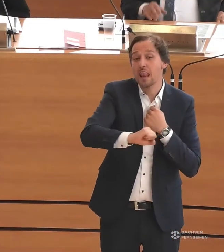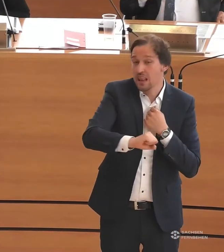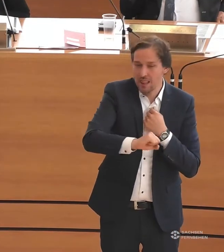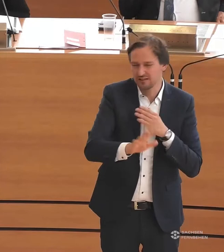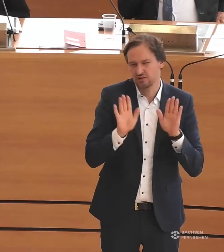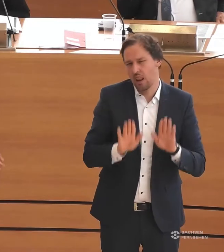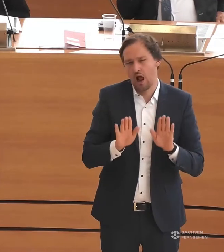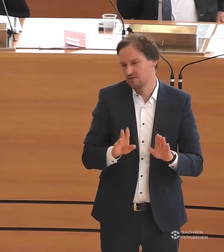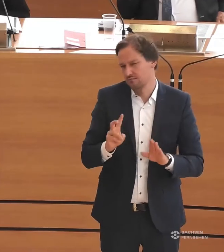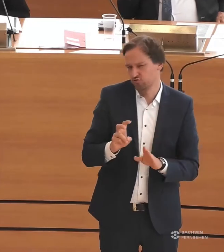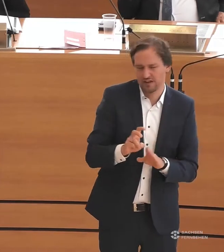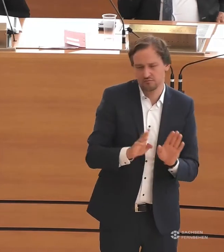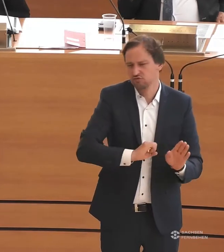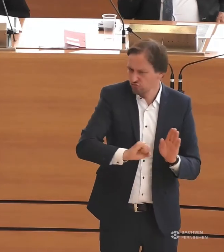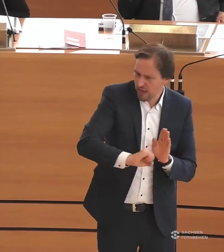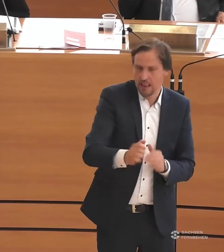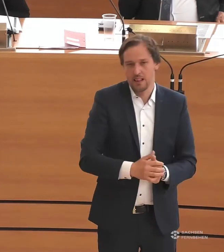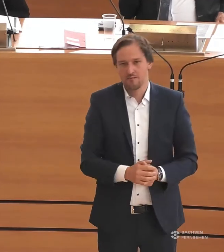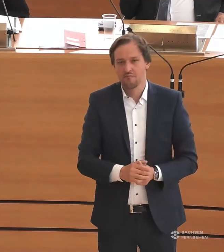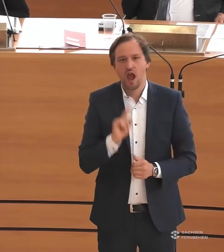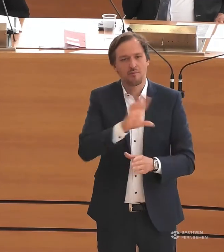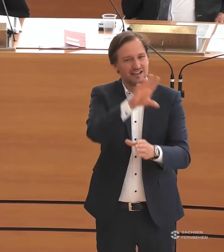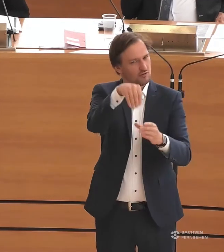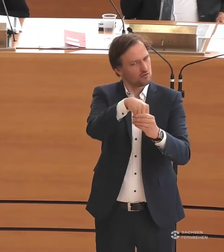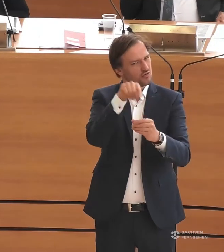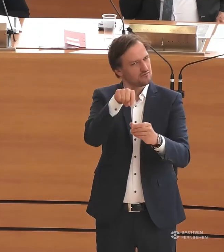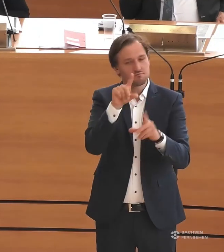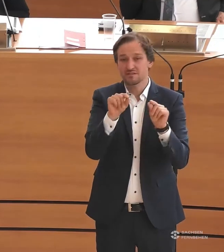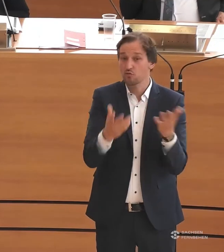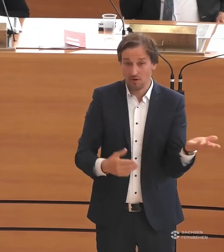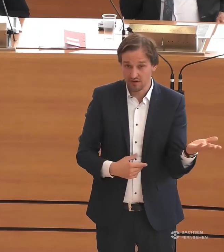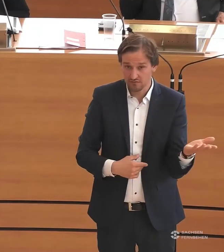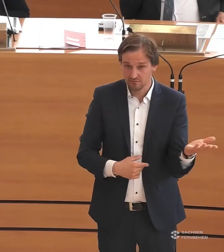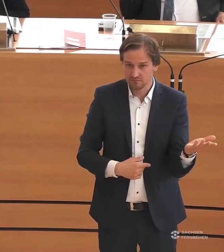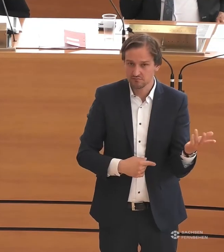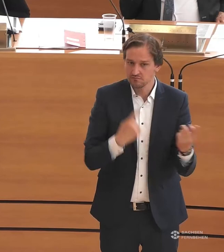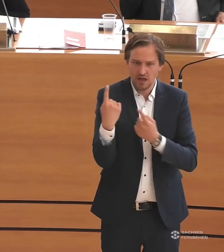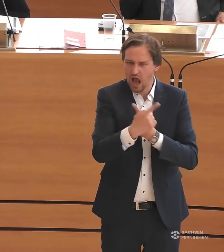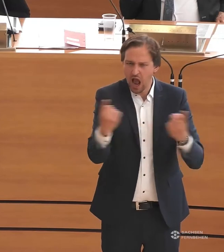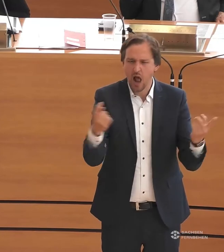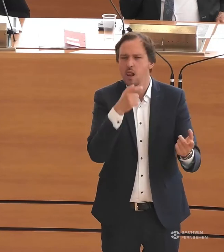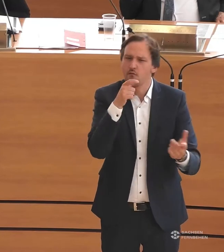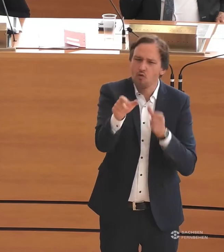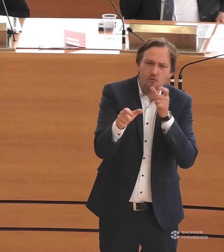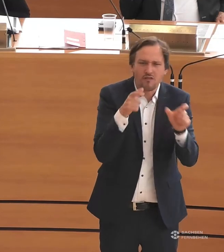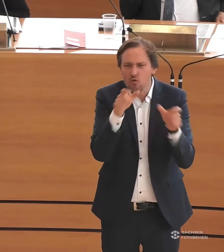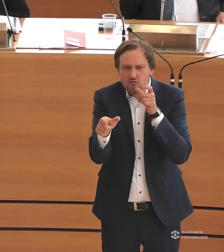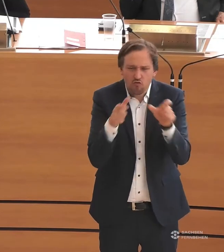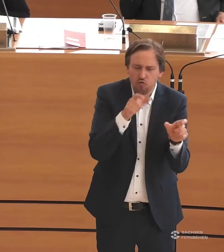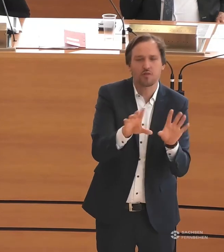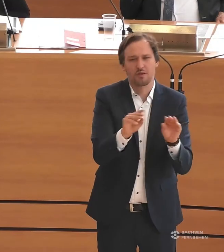und nicht Schneckentempo. Aber was bedeutet eigentlich Inklusion? Wir benutzen den Begriff ja sehr gerne, sehr oft, sehr häufig,